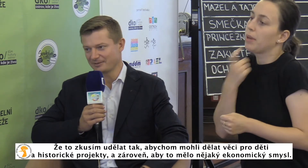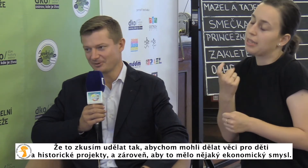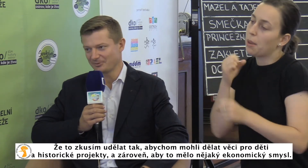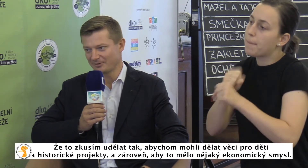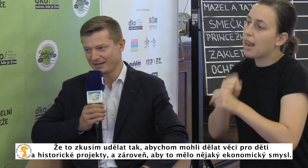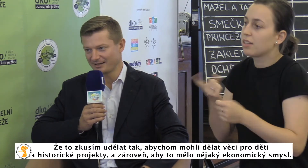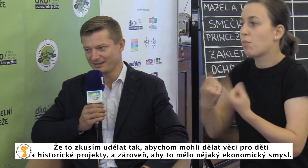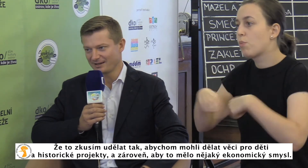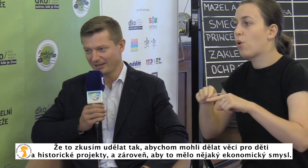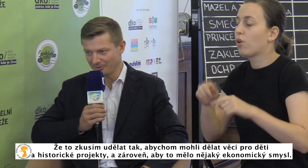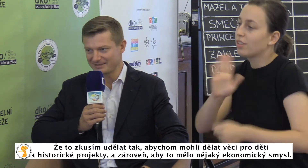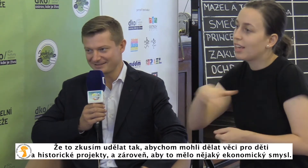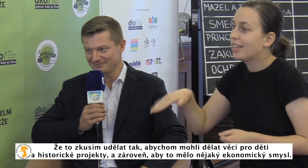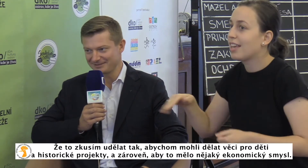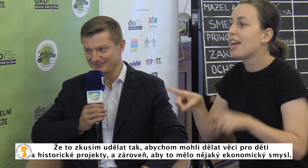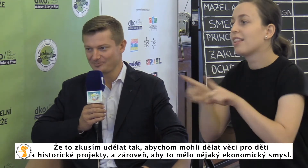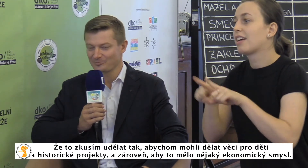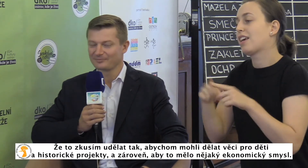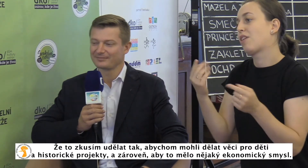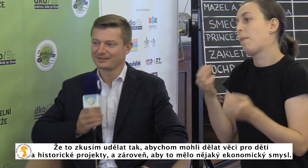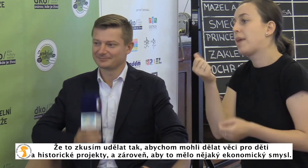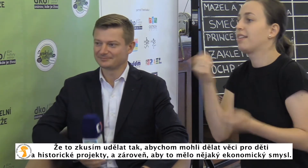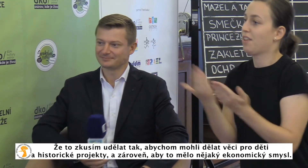zároveň, aby to mělo nějaký ekonomický smysl.